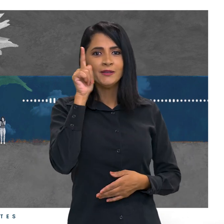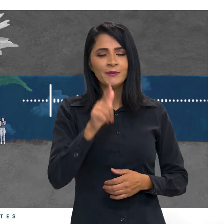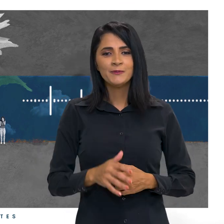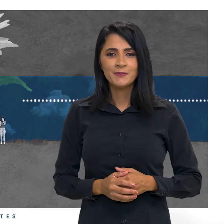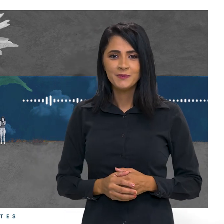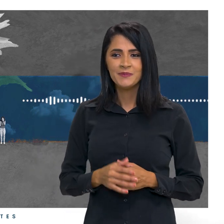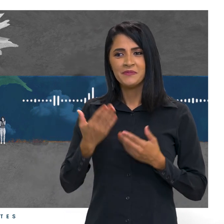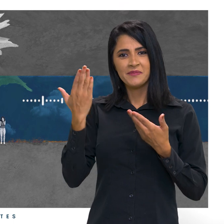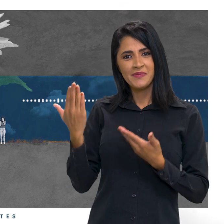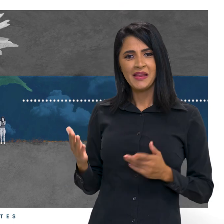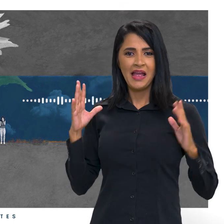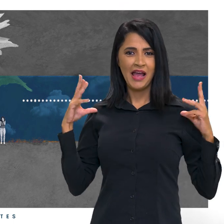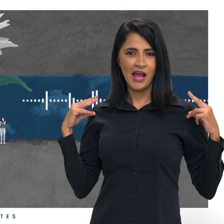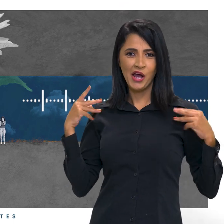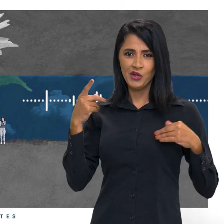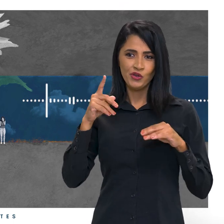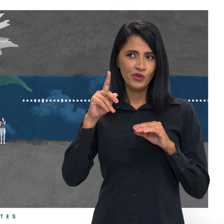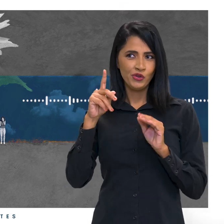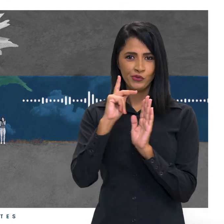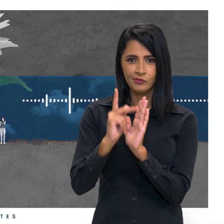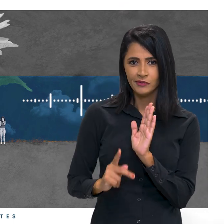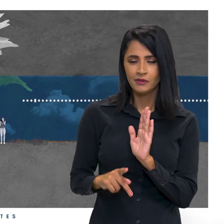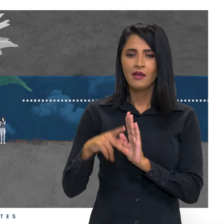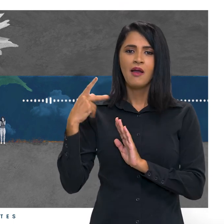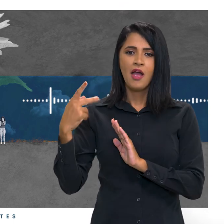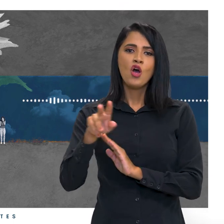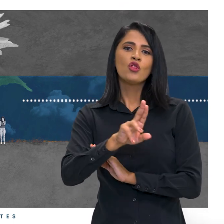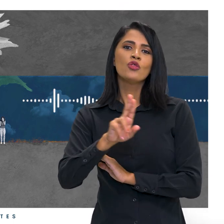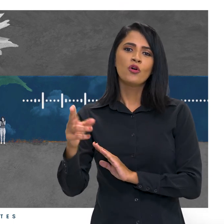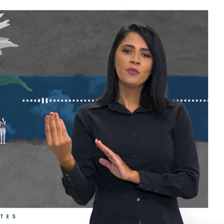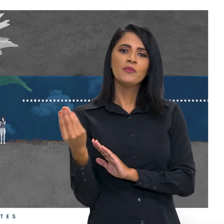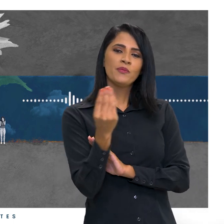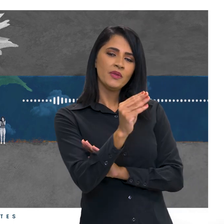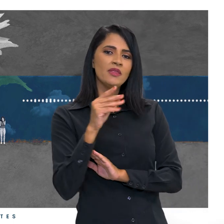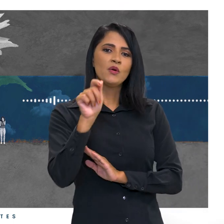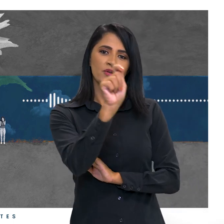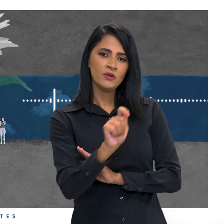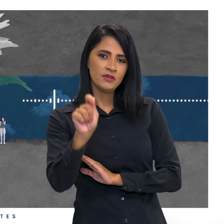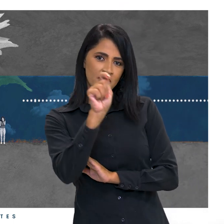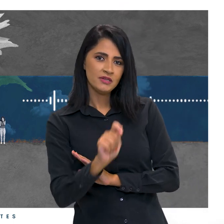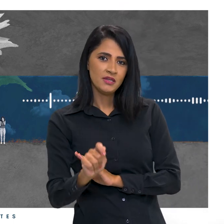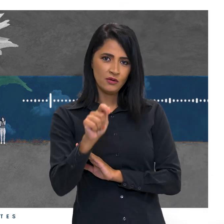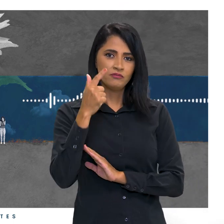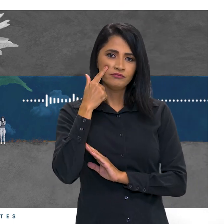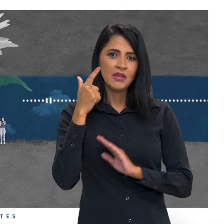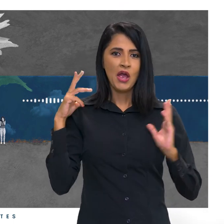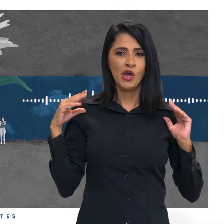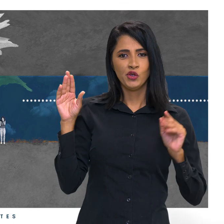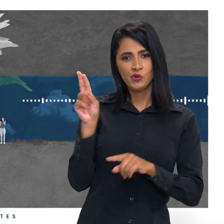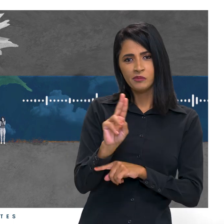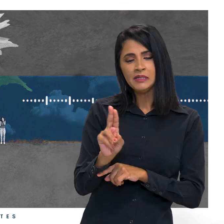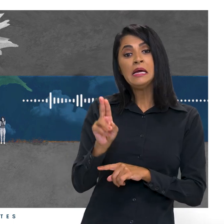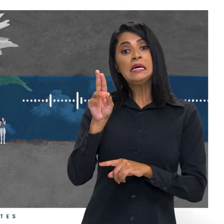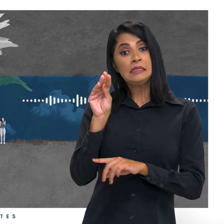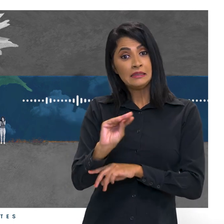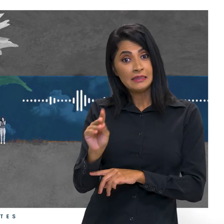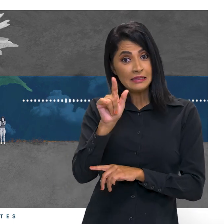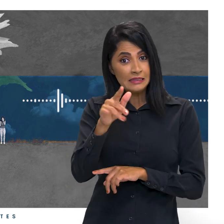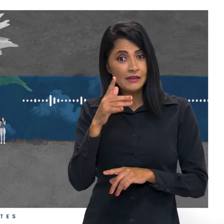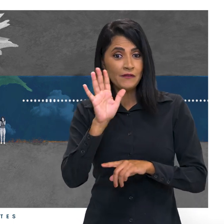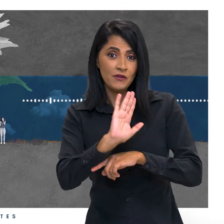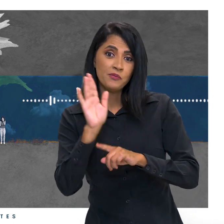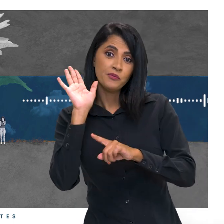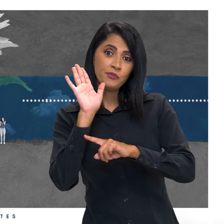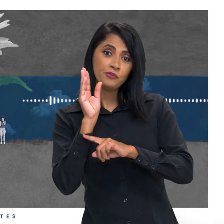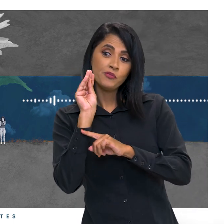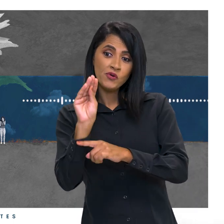guarda não foi uma licença poética. É o nome que ela deu à associação que criou. Se fosse filme, ainda dava tempo de mostrá-la se juntando